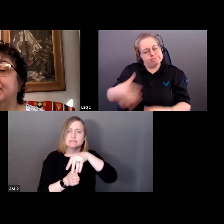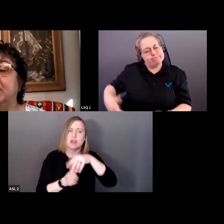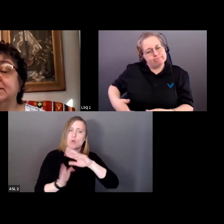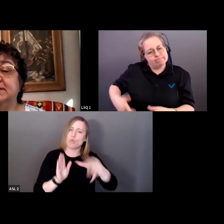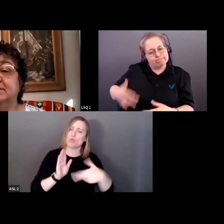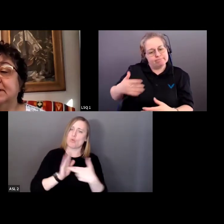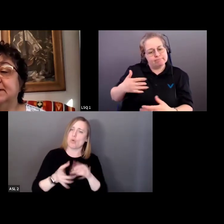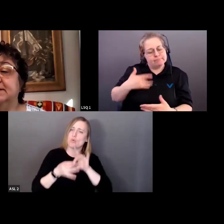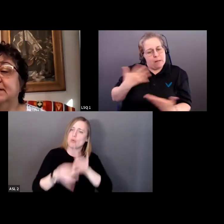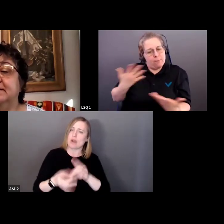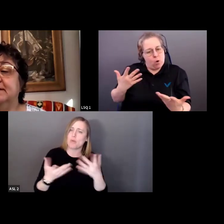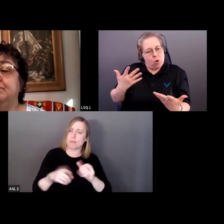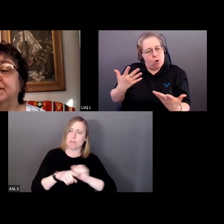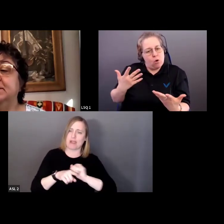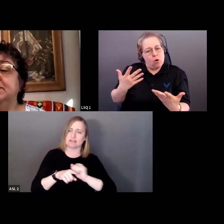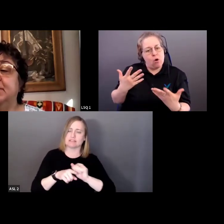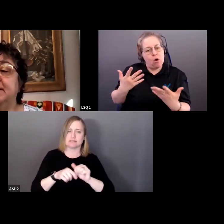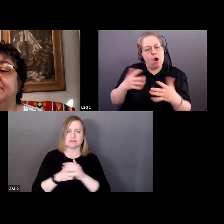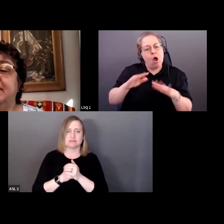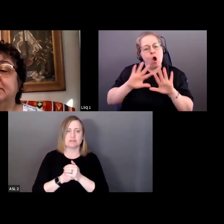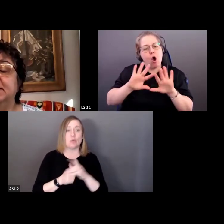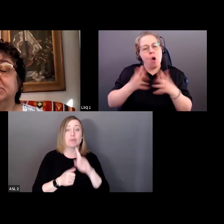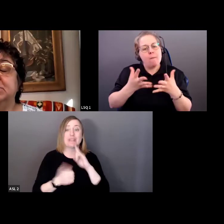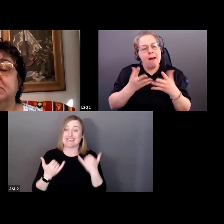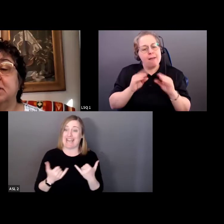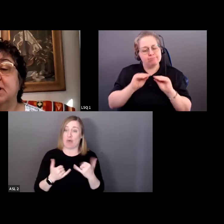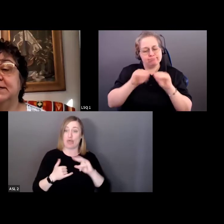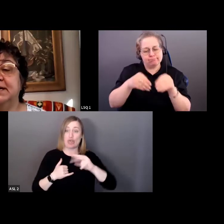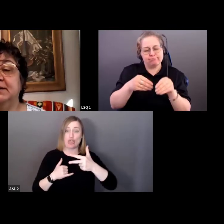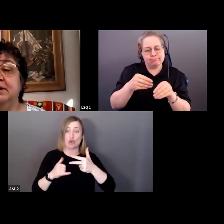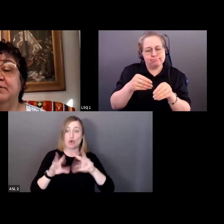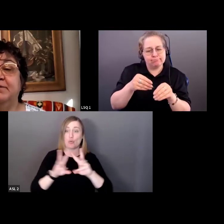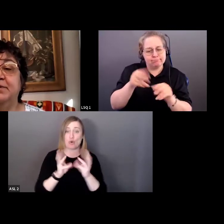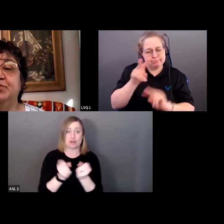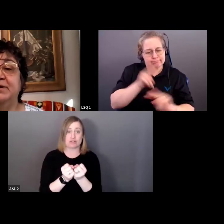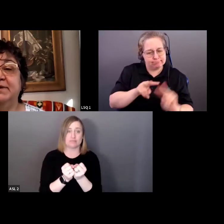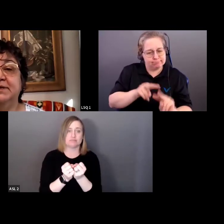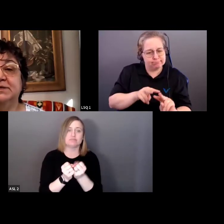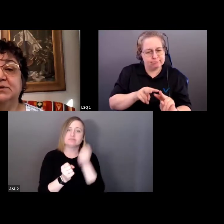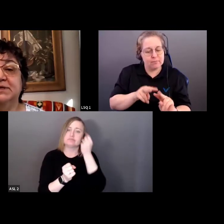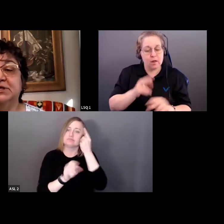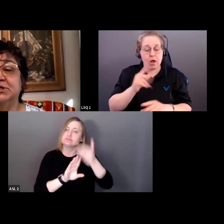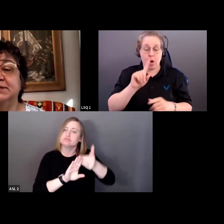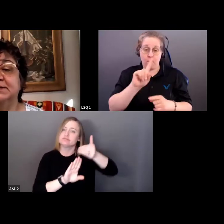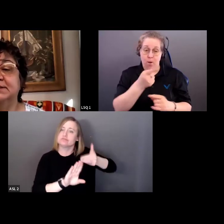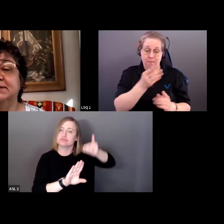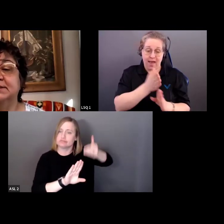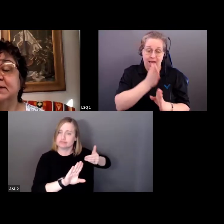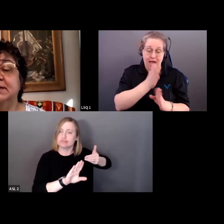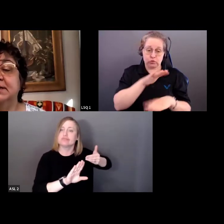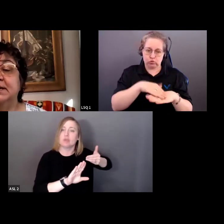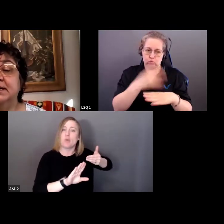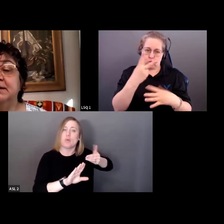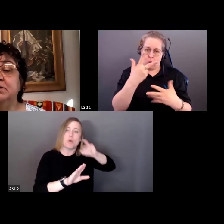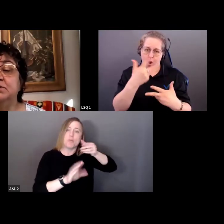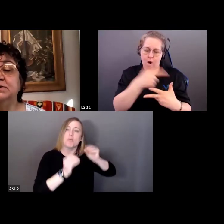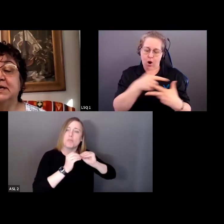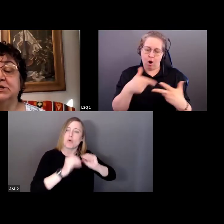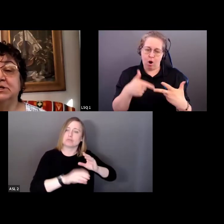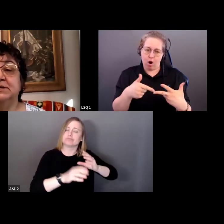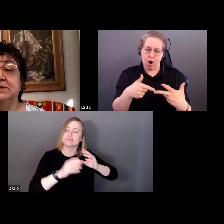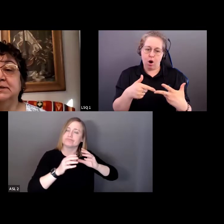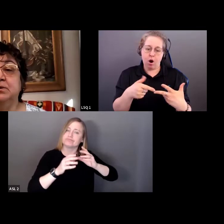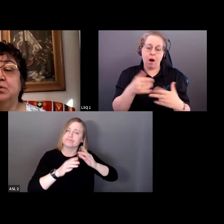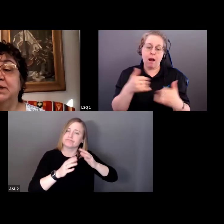nous amorçons la troisième partie d'une série en trois parties qui s'appuient sur le contenu des deux